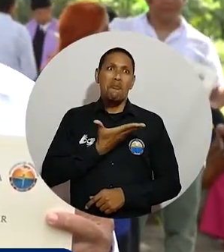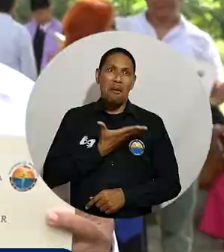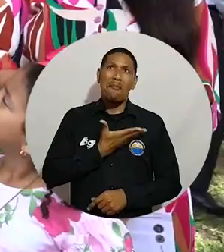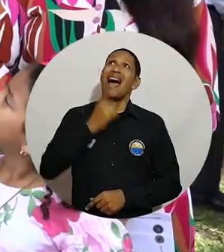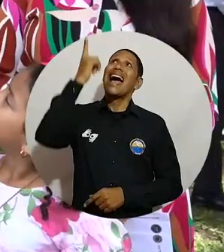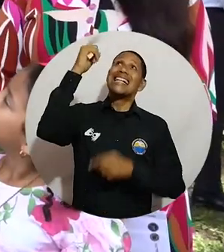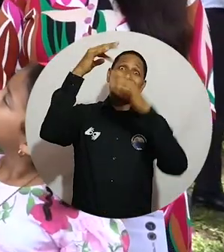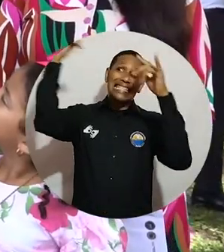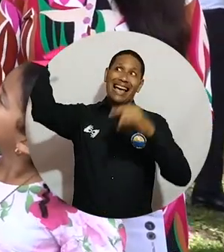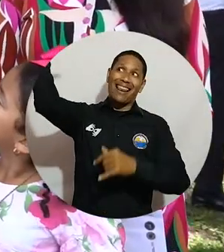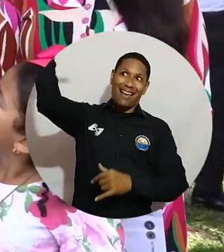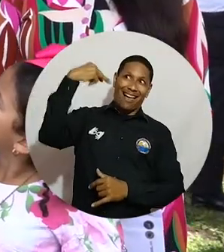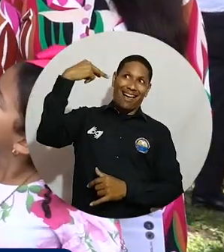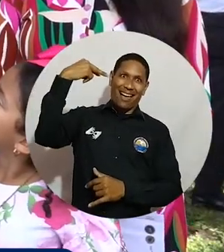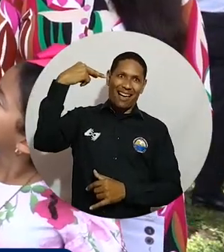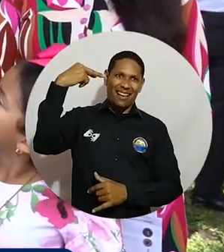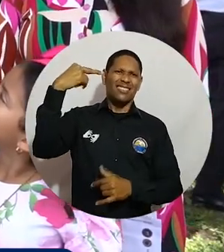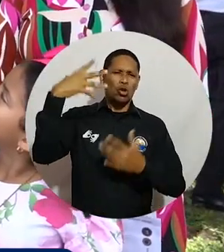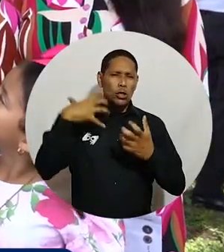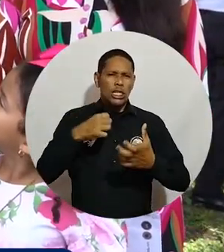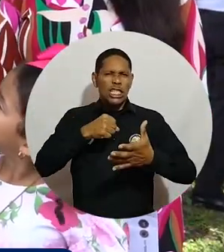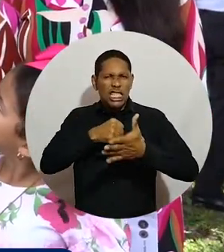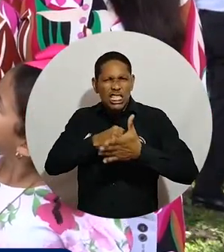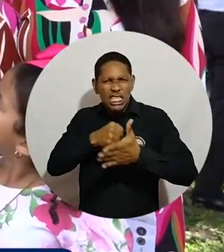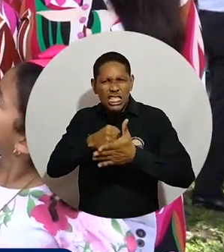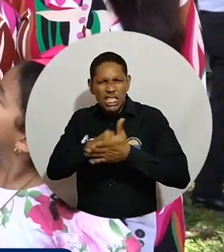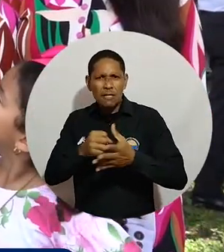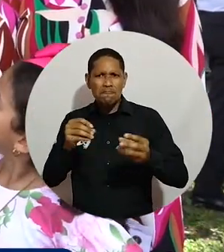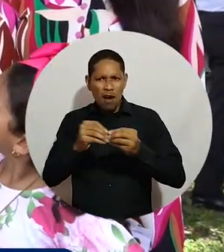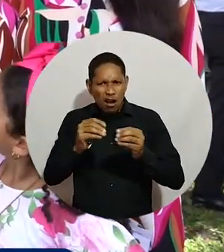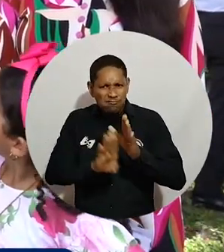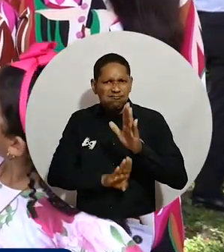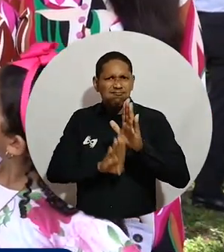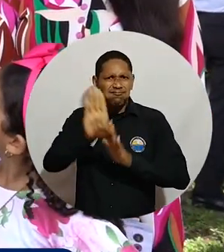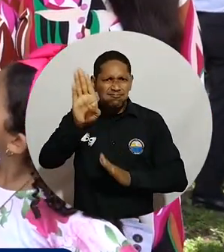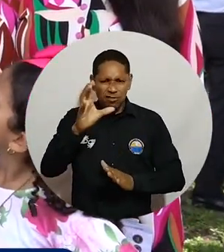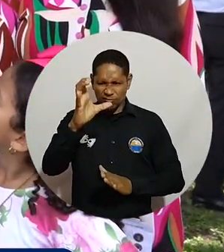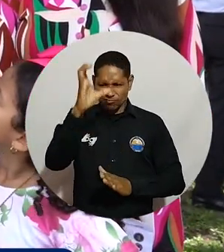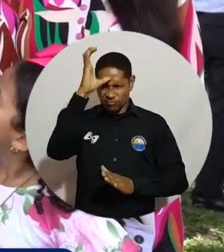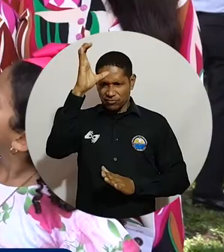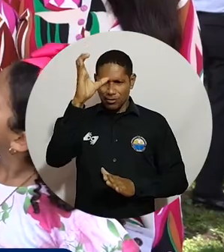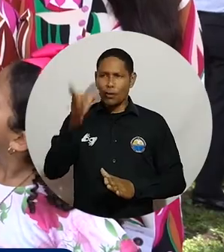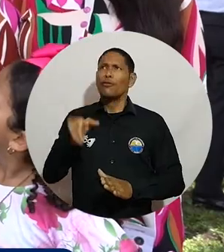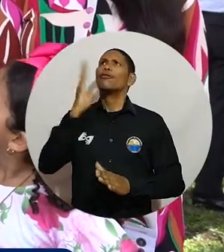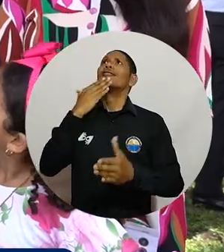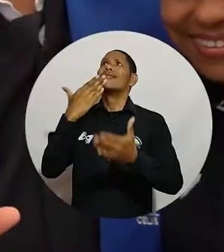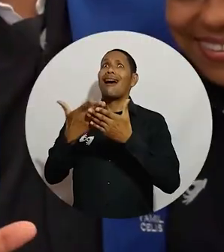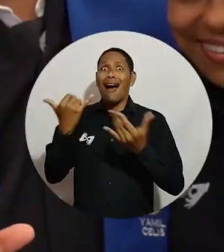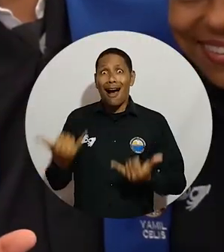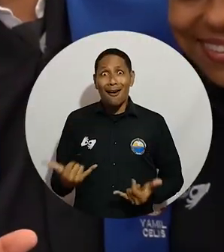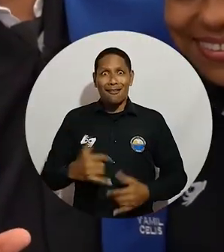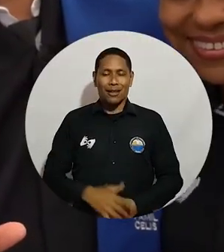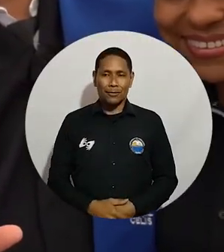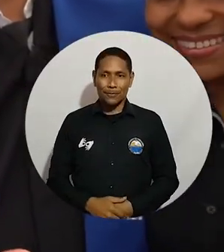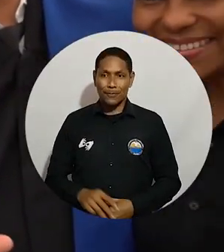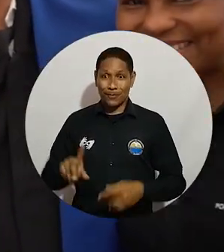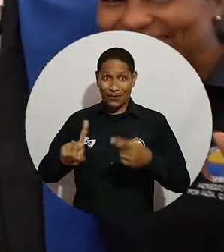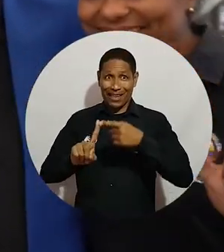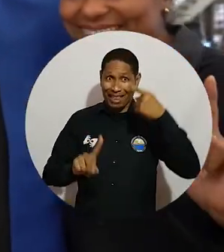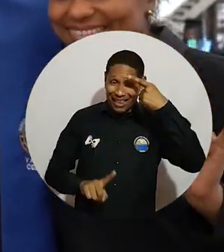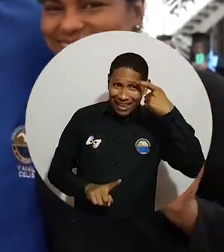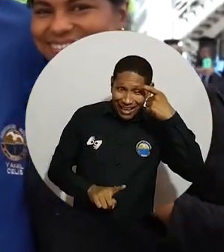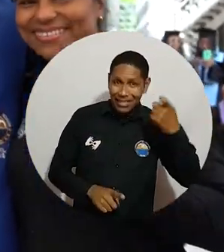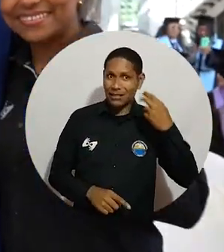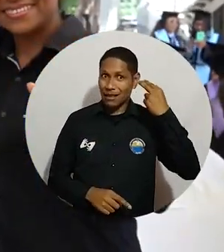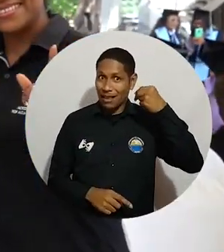me está viendo. Quería salir adelante, quería tener ese conocimiento. Gracias a Dios he conseguido esta bendición. Genis, Iván y Yamil